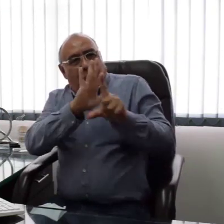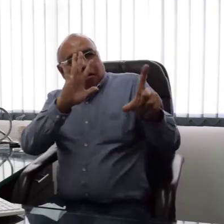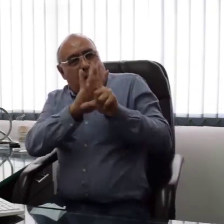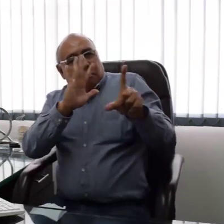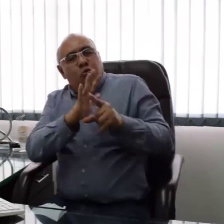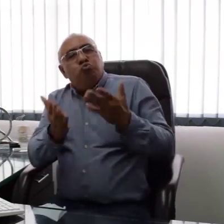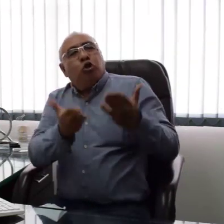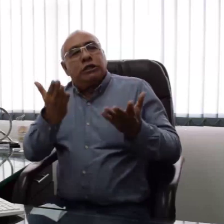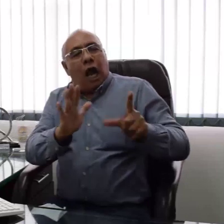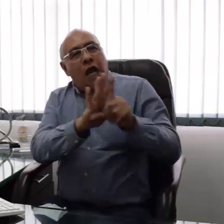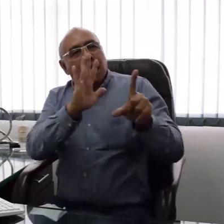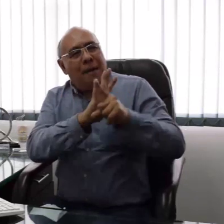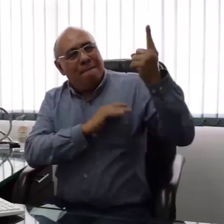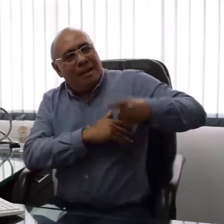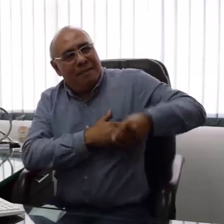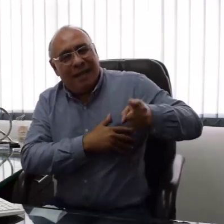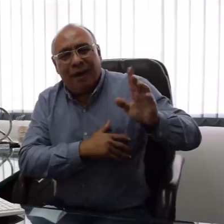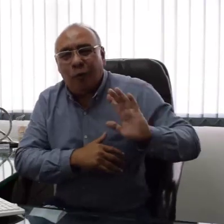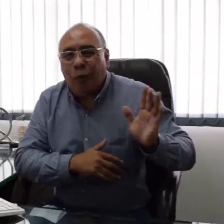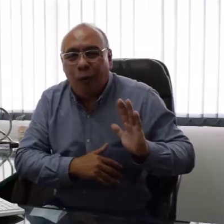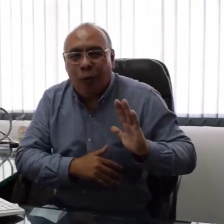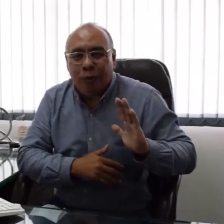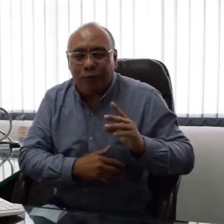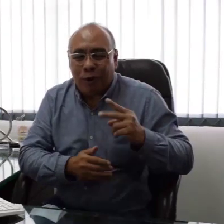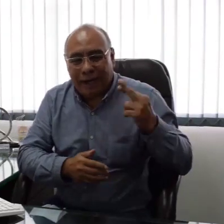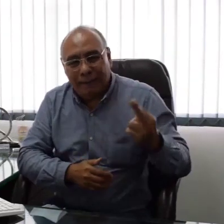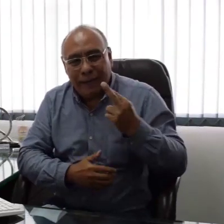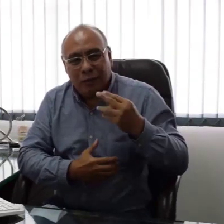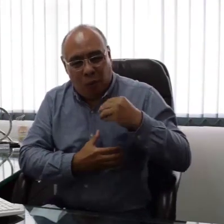No se trata de temas legales, sino de principios éticos y morales.